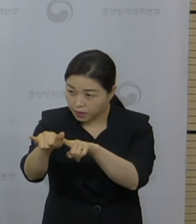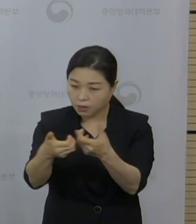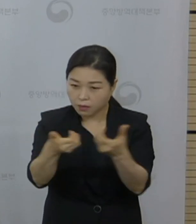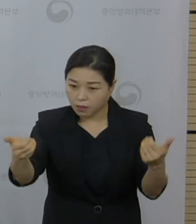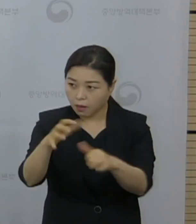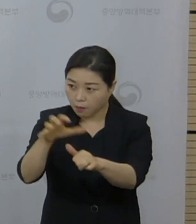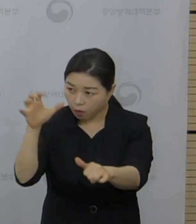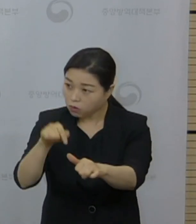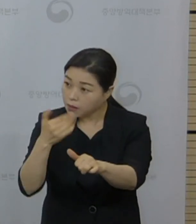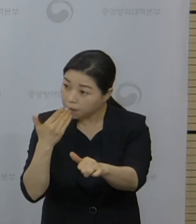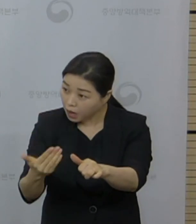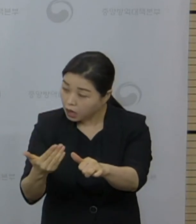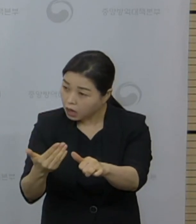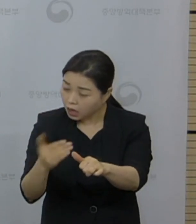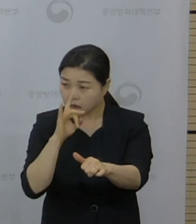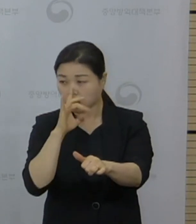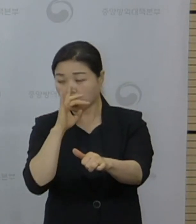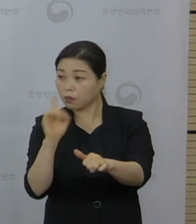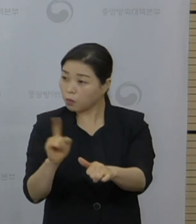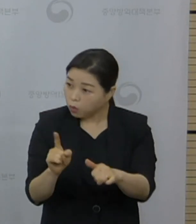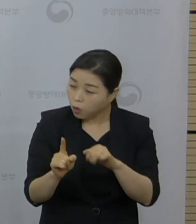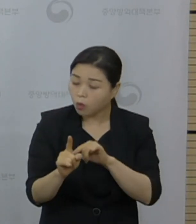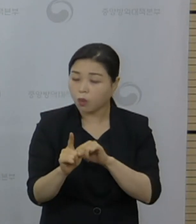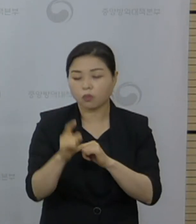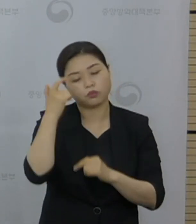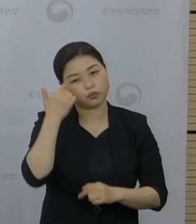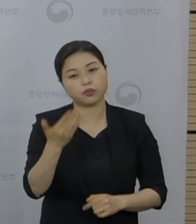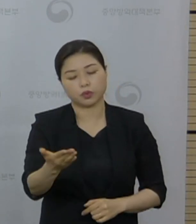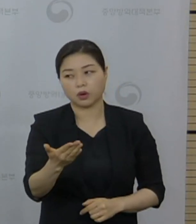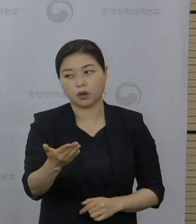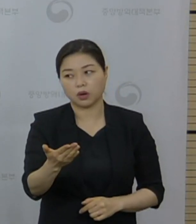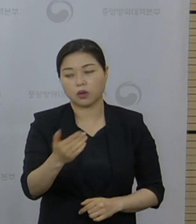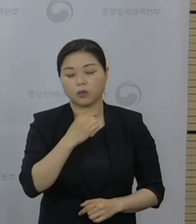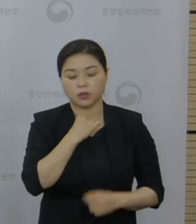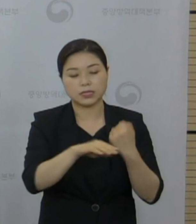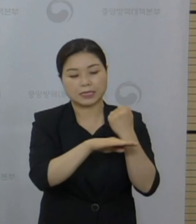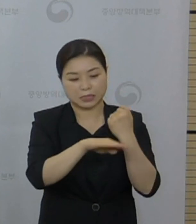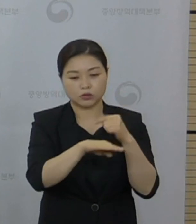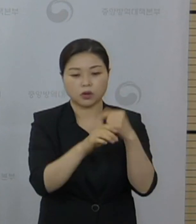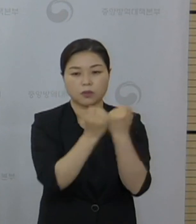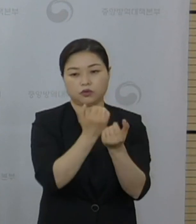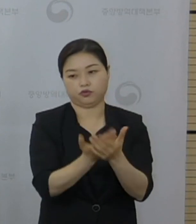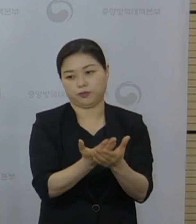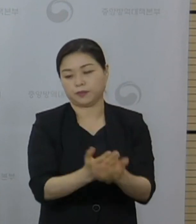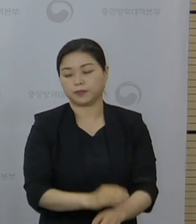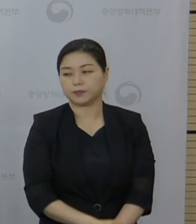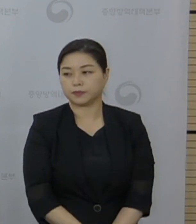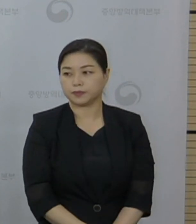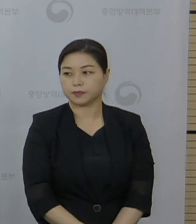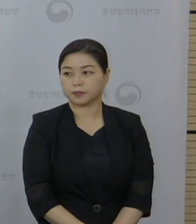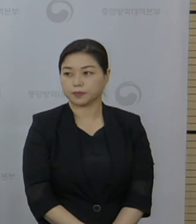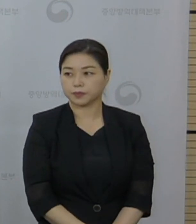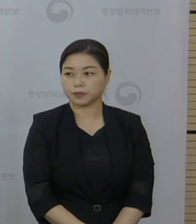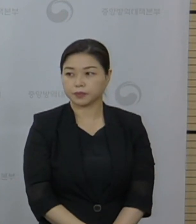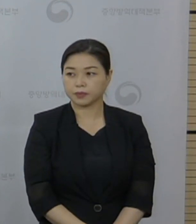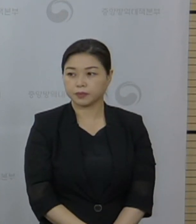자가격리 면제가 불가능해지는 것인지 기준과 관련돼서 설명해달라고 했습니다. 박혜경